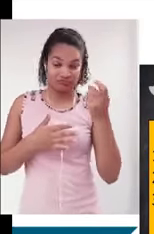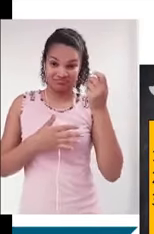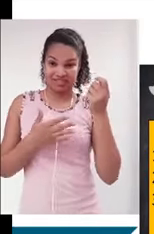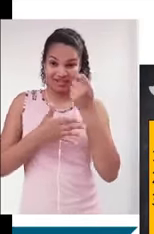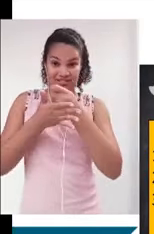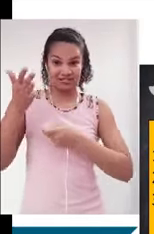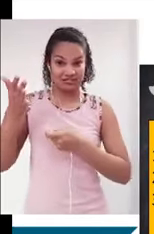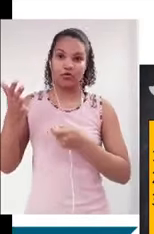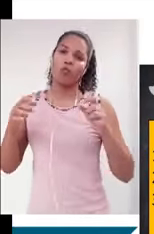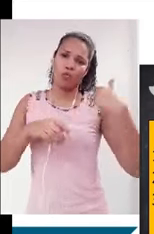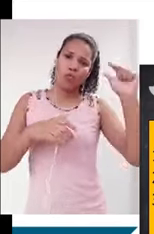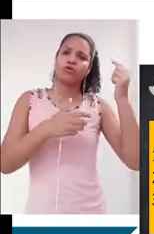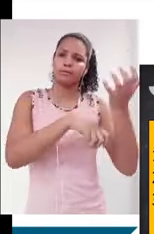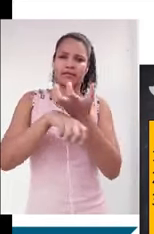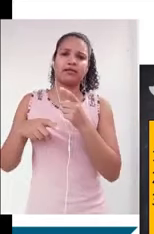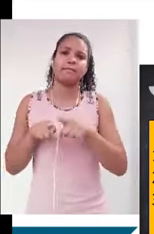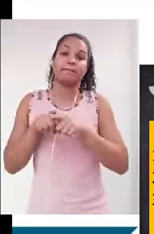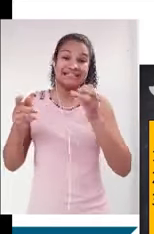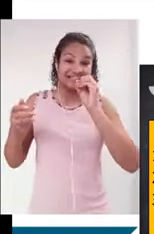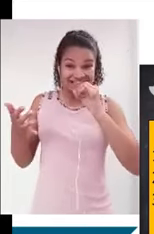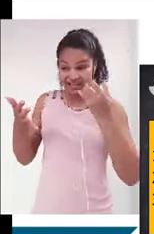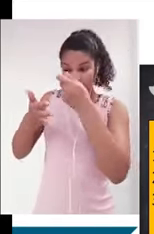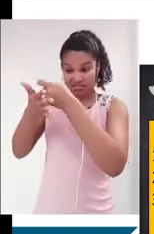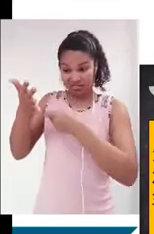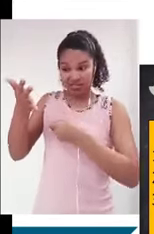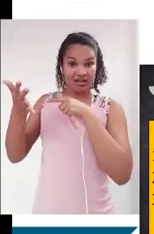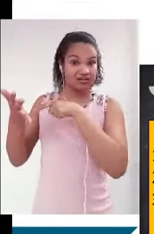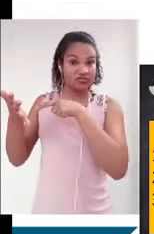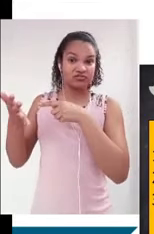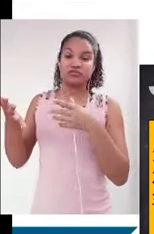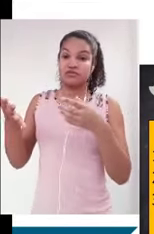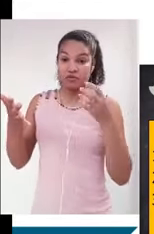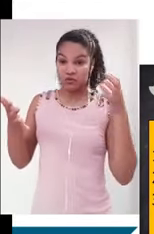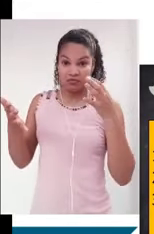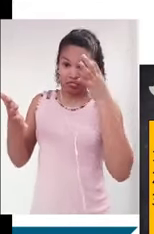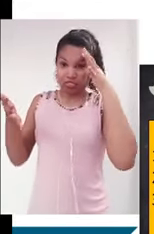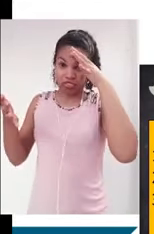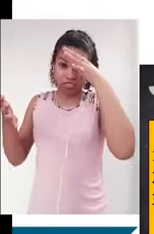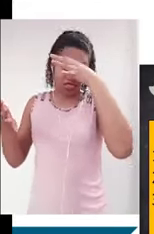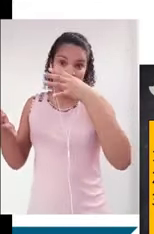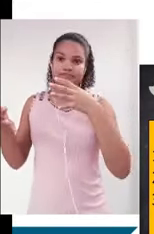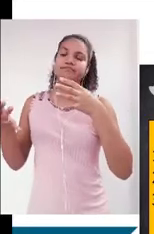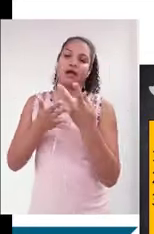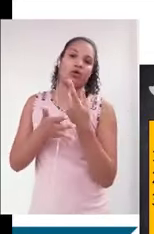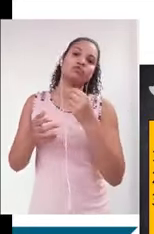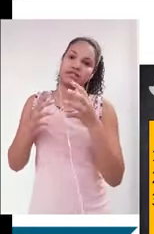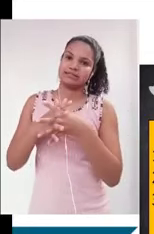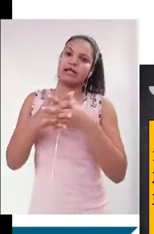caso durante a interpretação do tema você tenha um processo de desatenção na leitura, isso pode prejudicar completamente o processo de construção do texto.